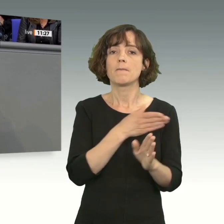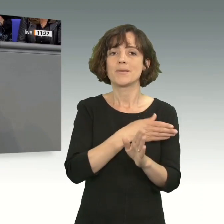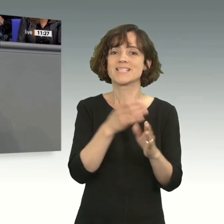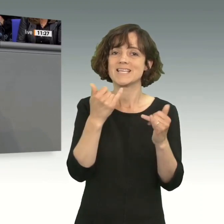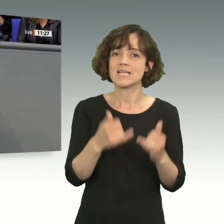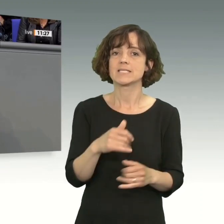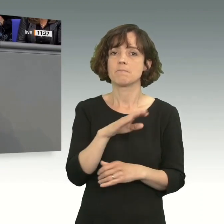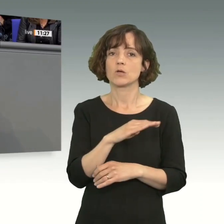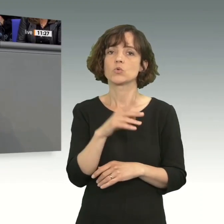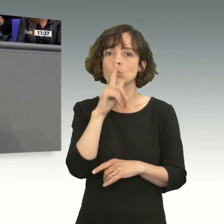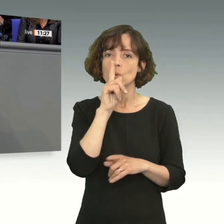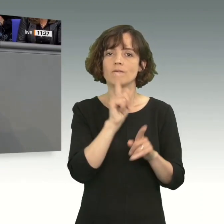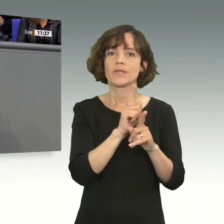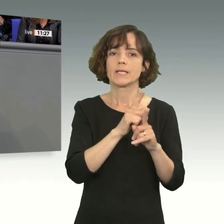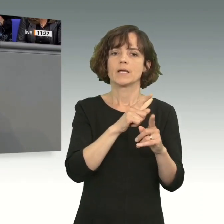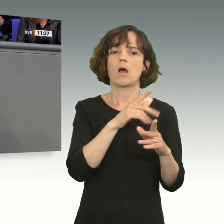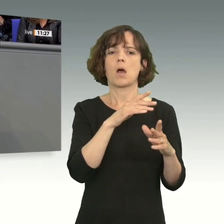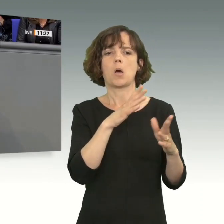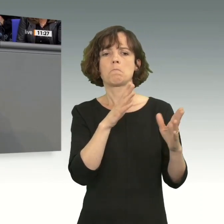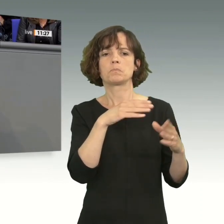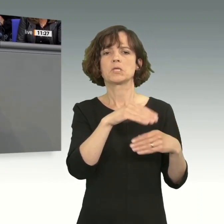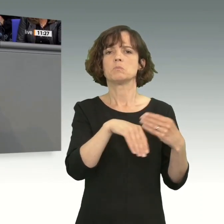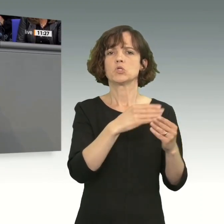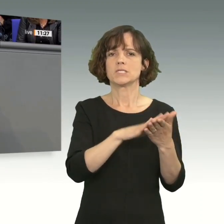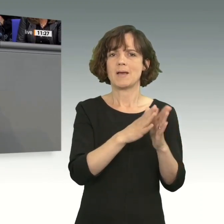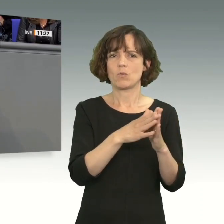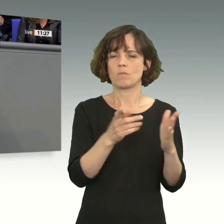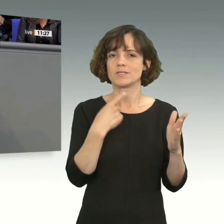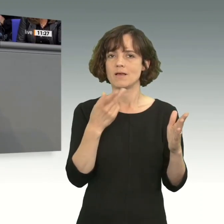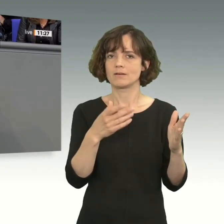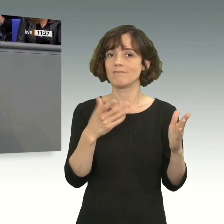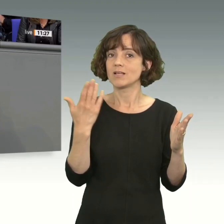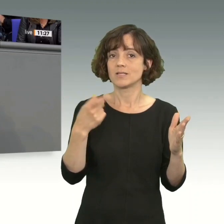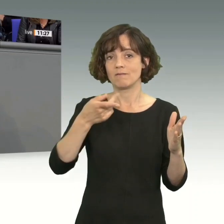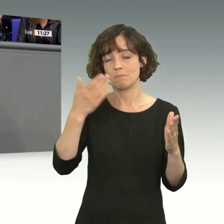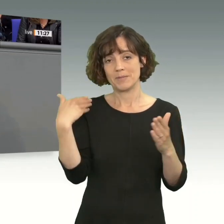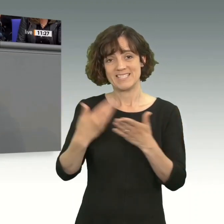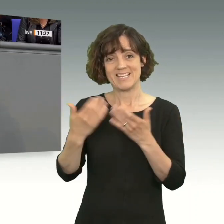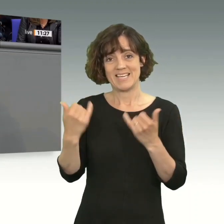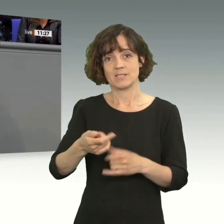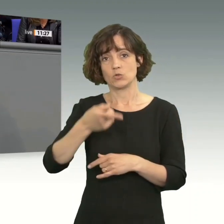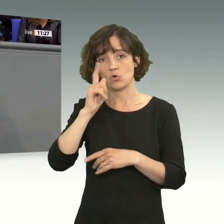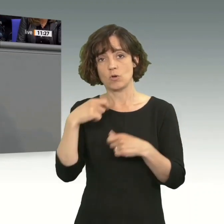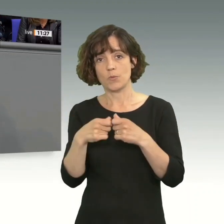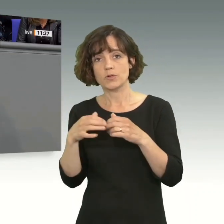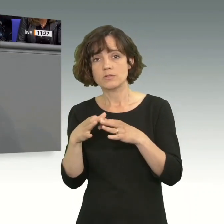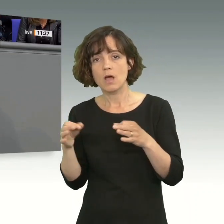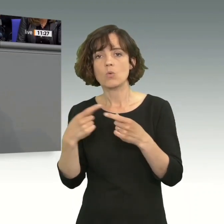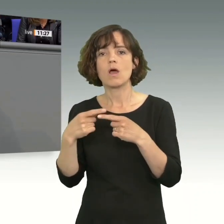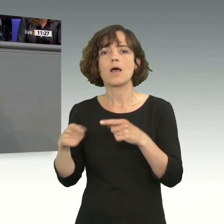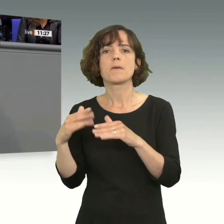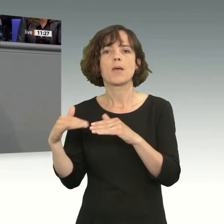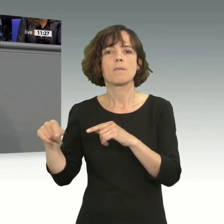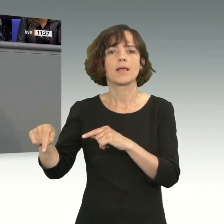als gemischtes Abkommen eingestuft. Das heißt, der Deutsche Bundestag und alle anderen nationalen Parlamente hätten das Abkommen